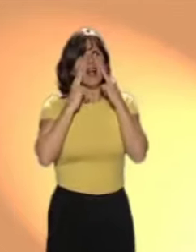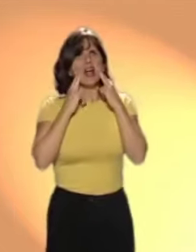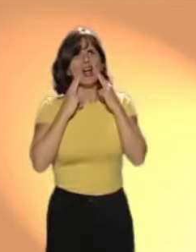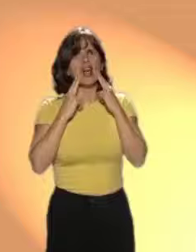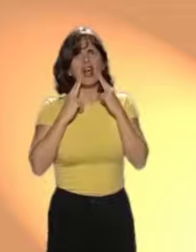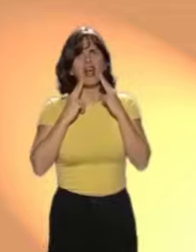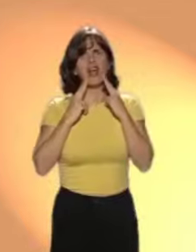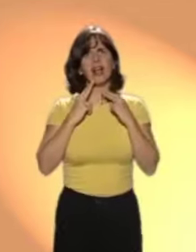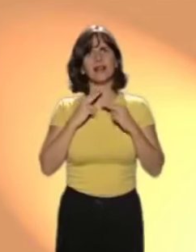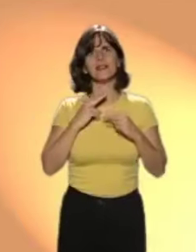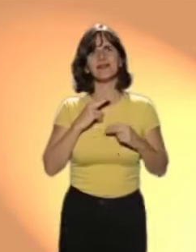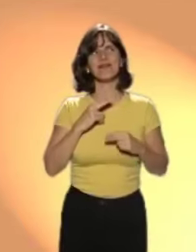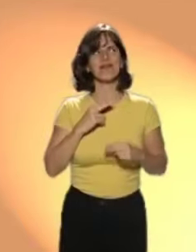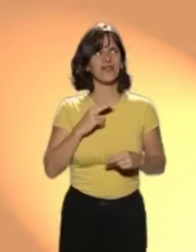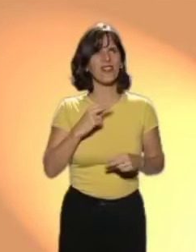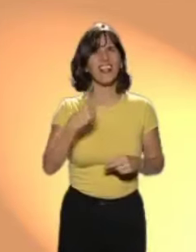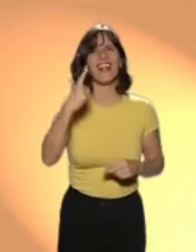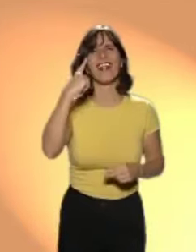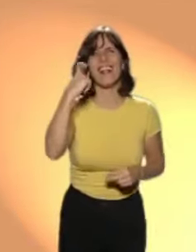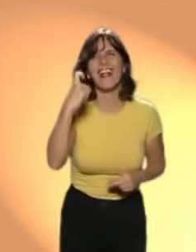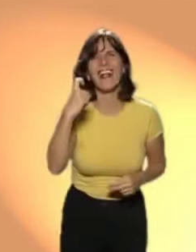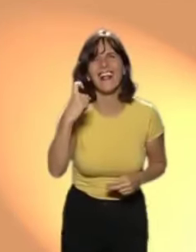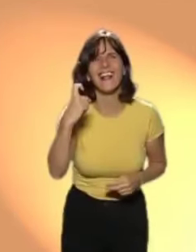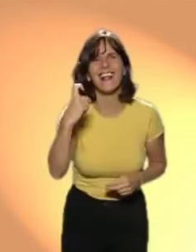Los dos estaban muertos de miedo, muy asustados.